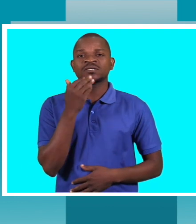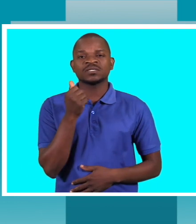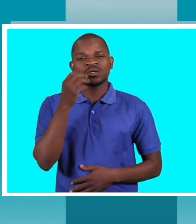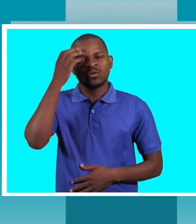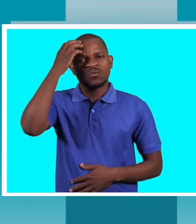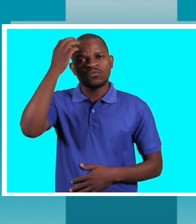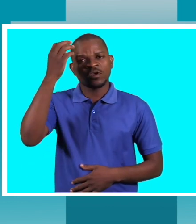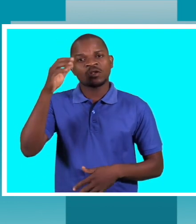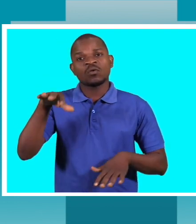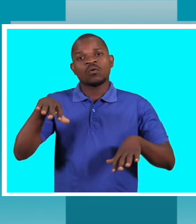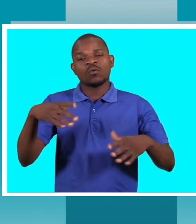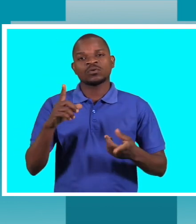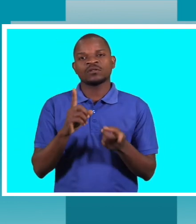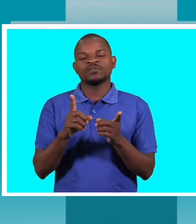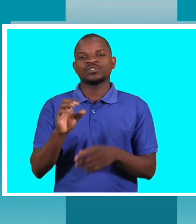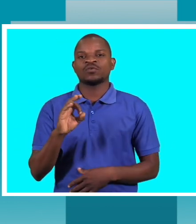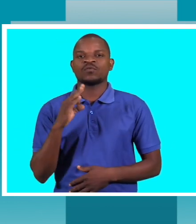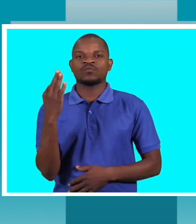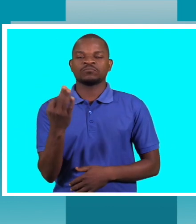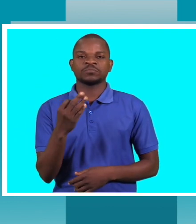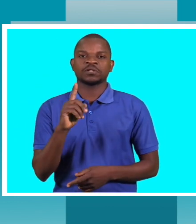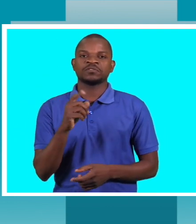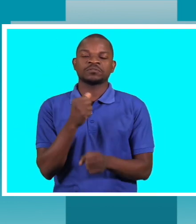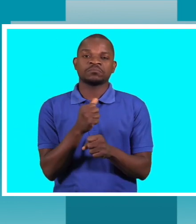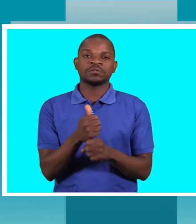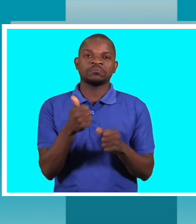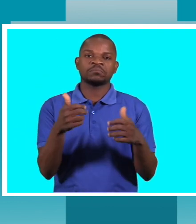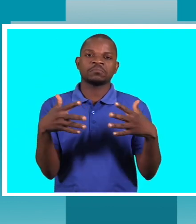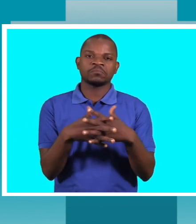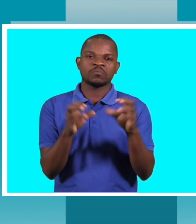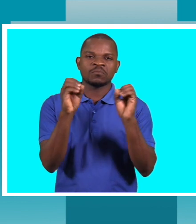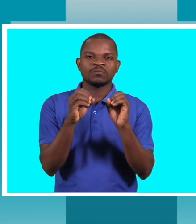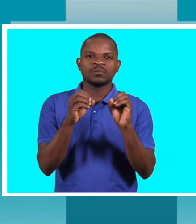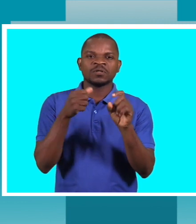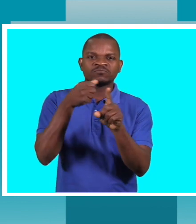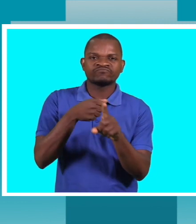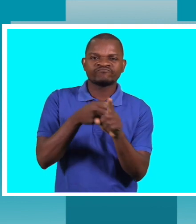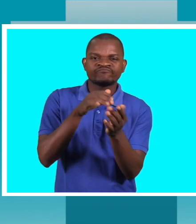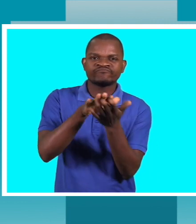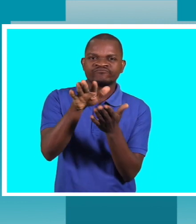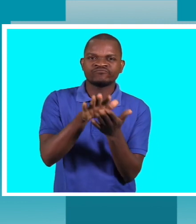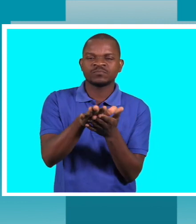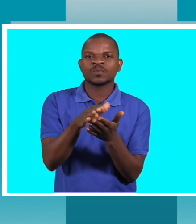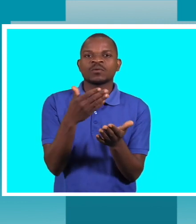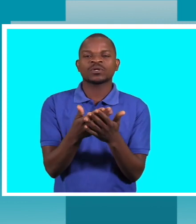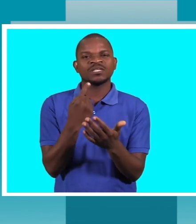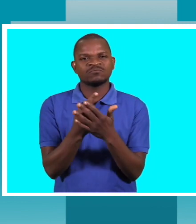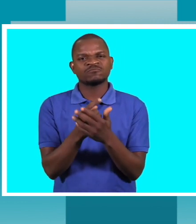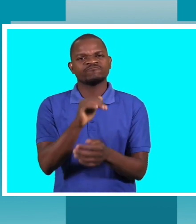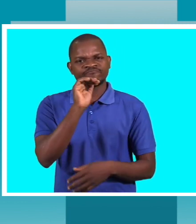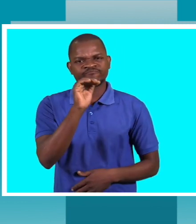está a fazer bom trabalho em termos da advocacia para aqui mexer toda hora a sociedade civil e o próprio